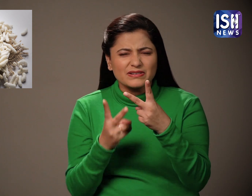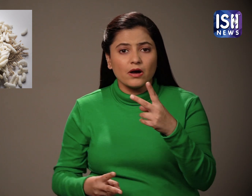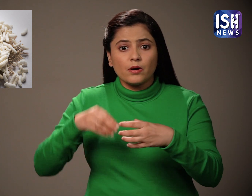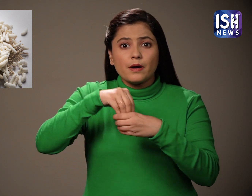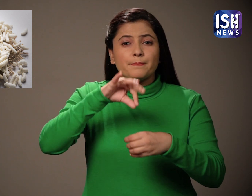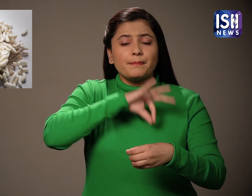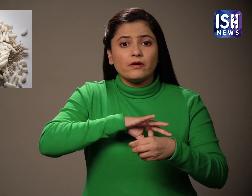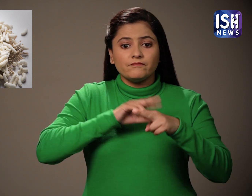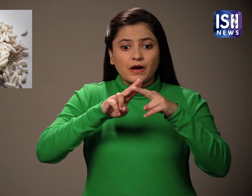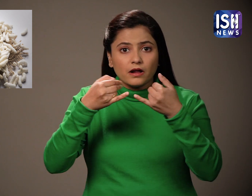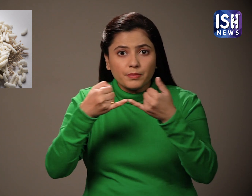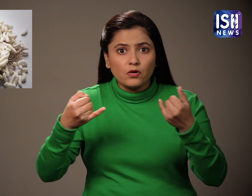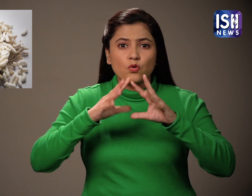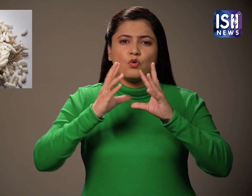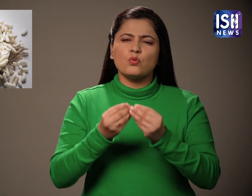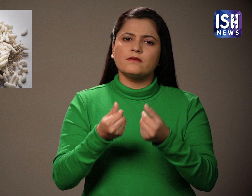अन्य आवश्चक चीजों से भरा हुआ है